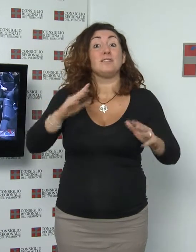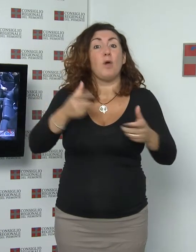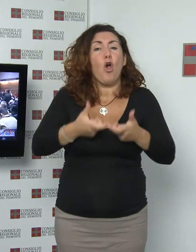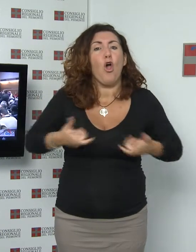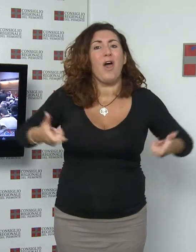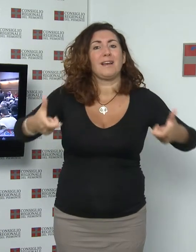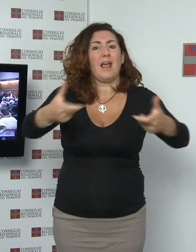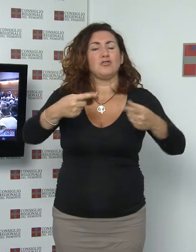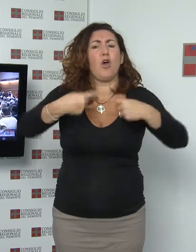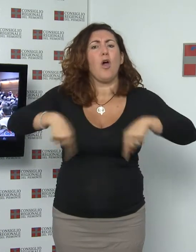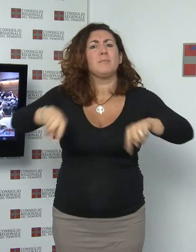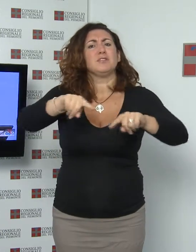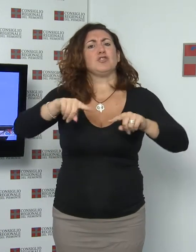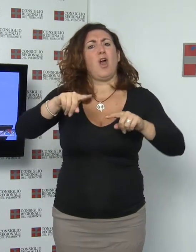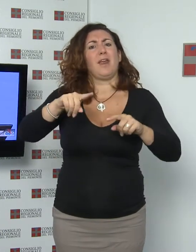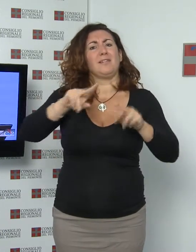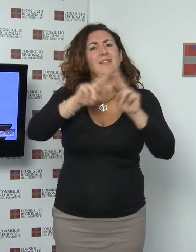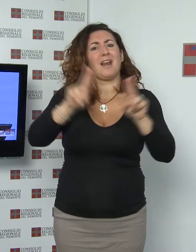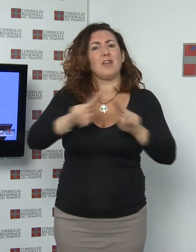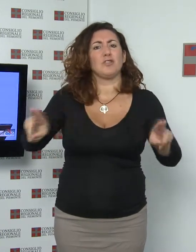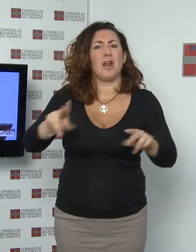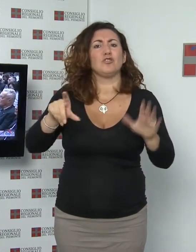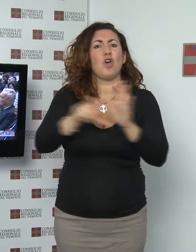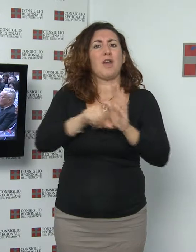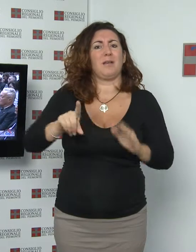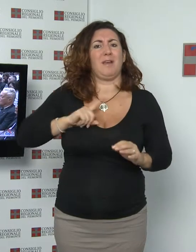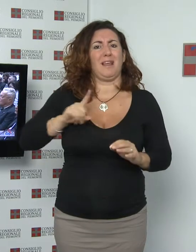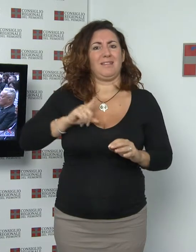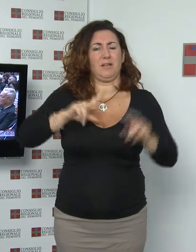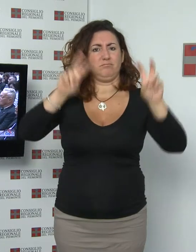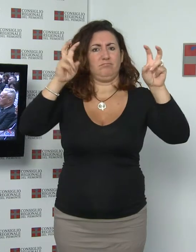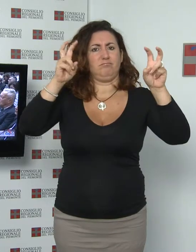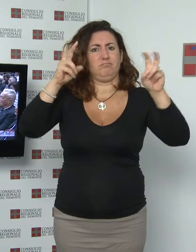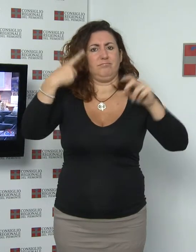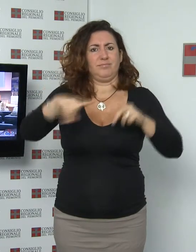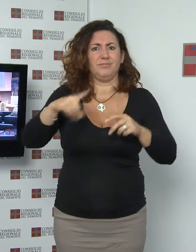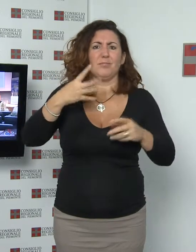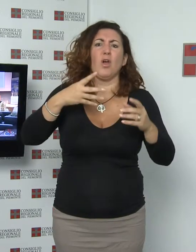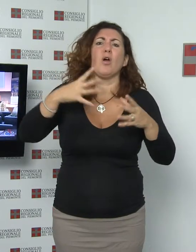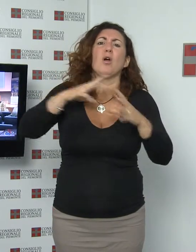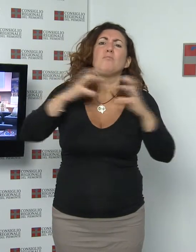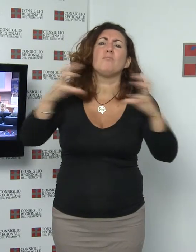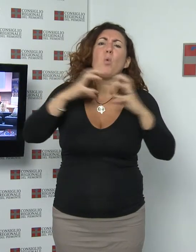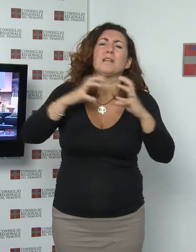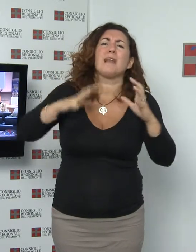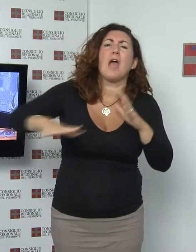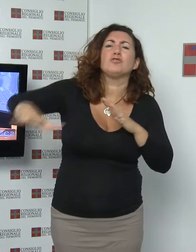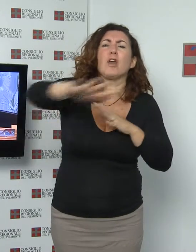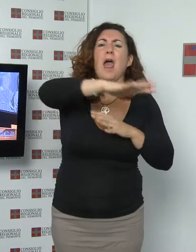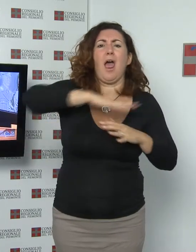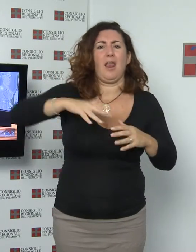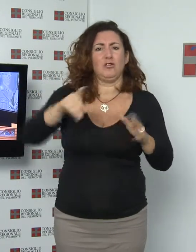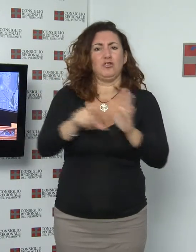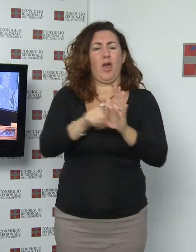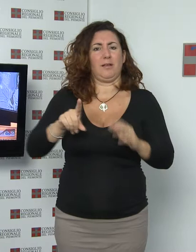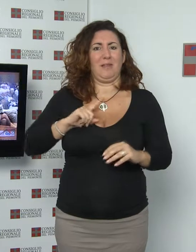Internazionale di Storia Militare sul tema le operazioni interforze multinazionali nella storia militare. Nel corso dell